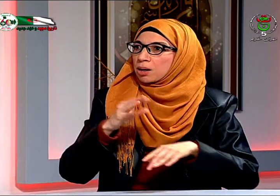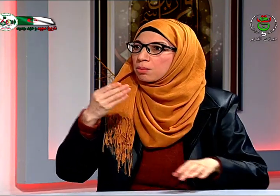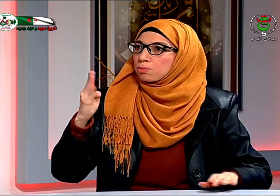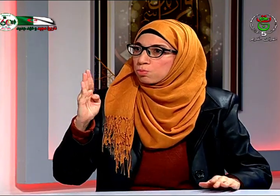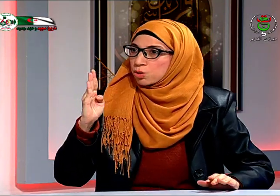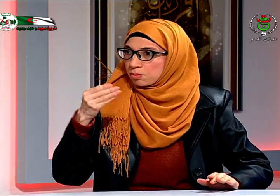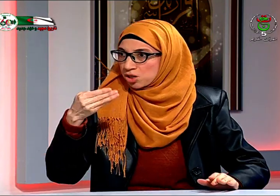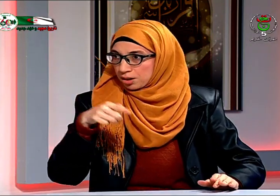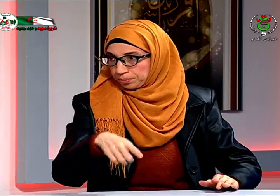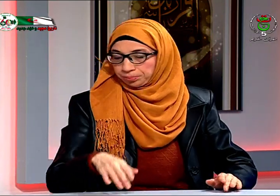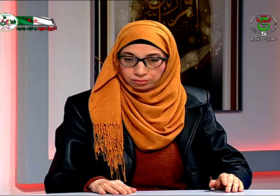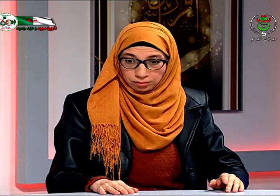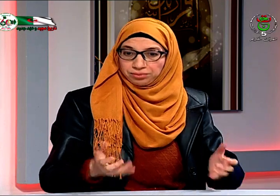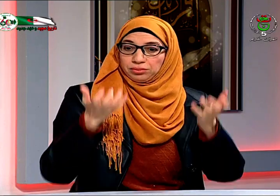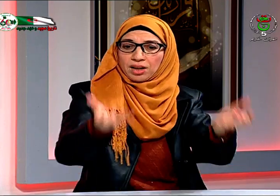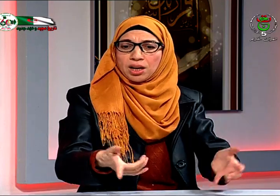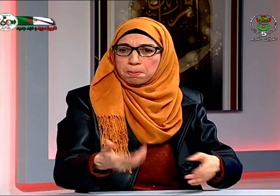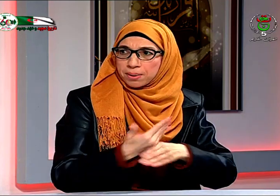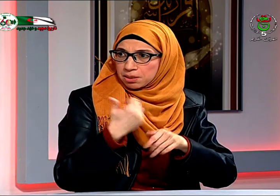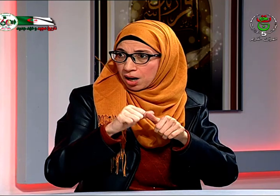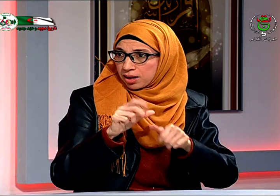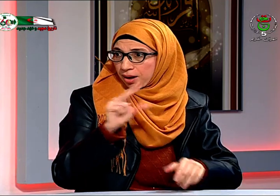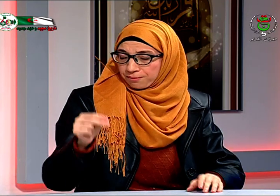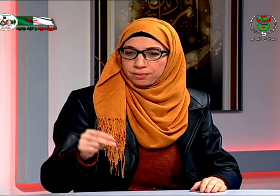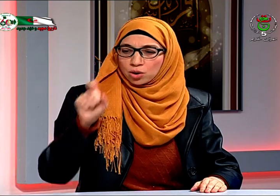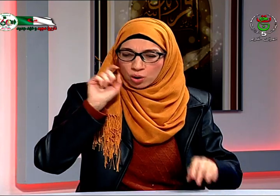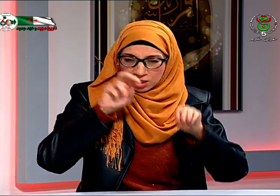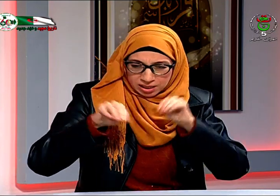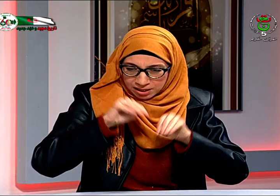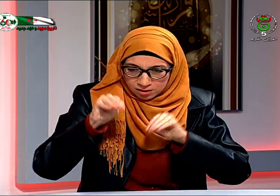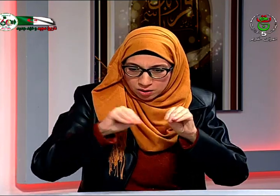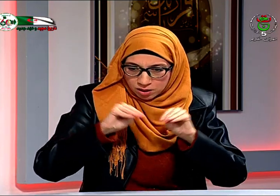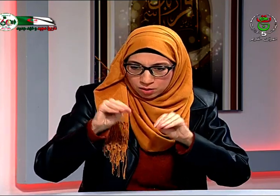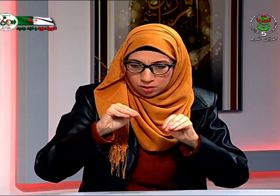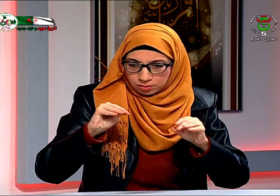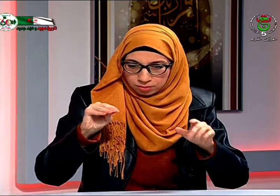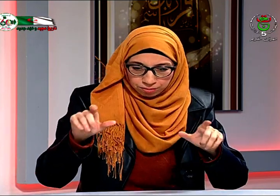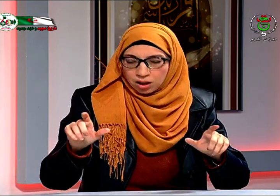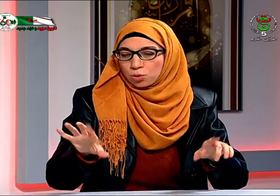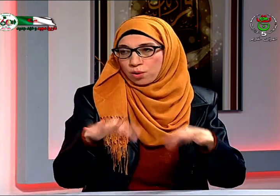ليلقين لأينا المستشفى ذهبنا إلى مستشفى مصطفى باشا طبيب حاول الفحص